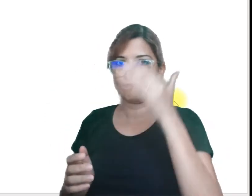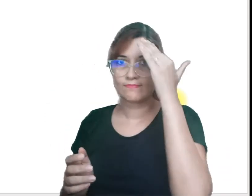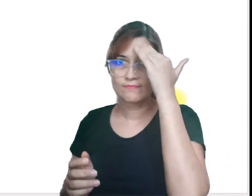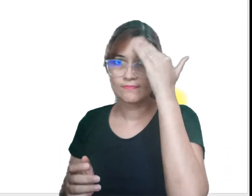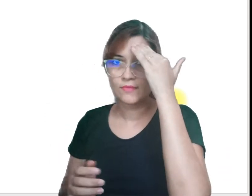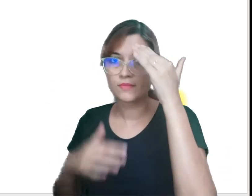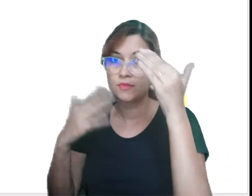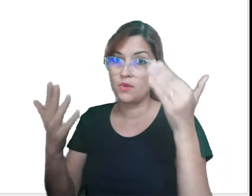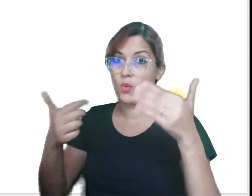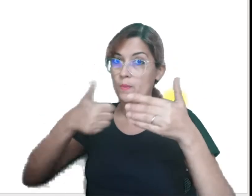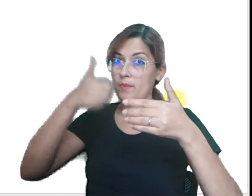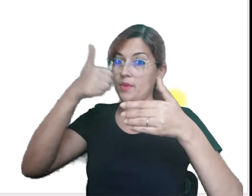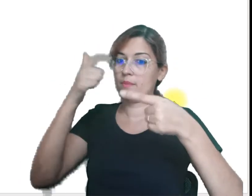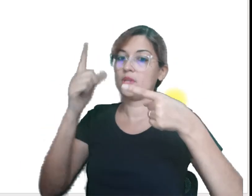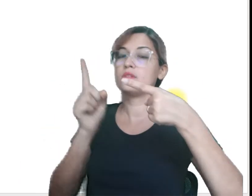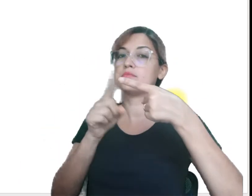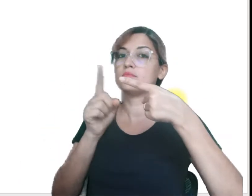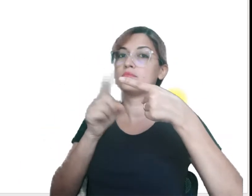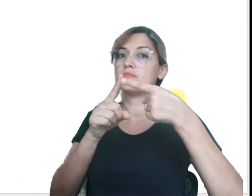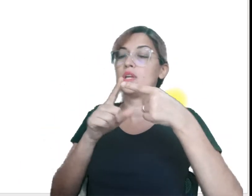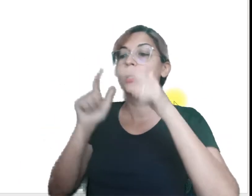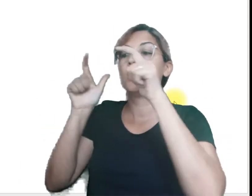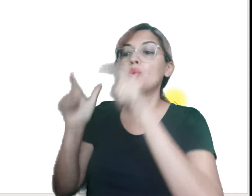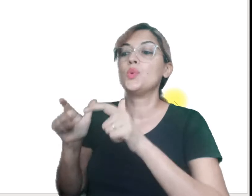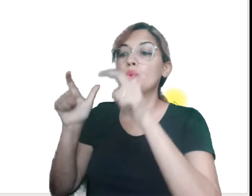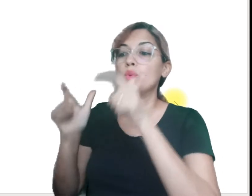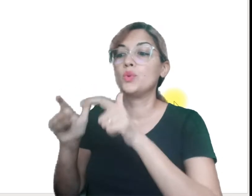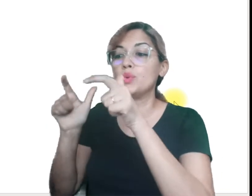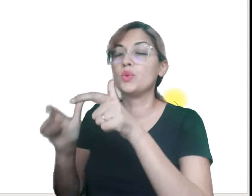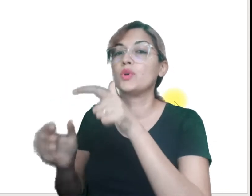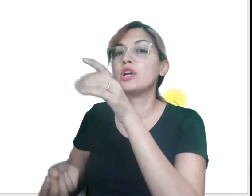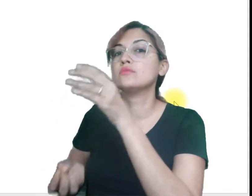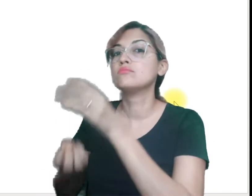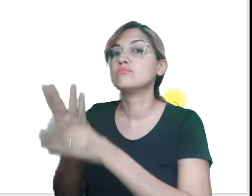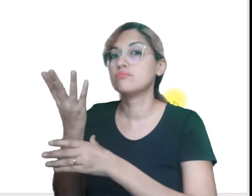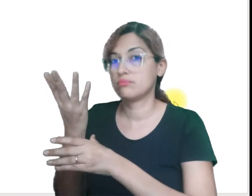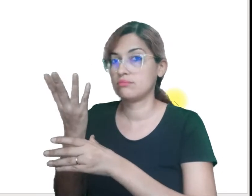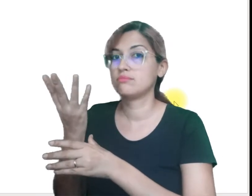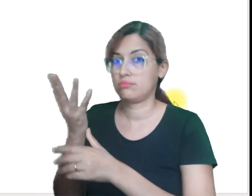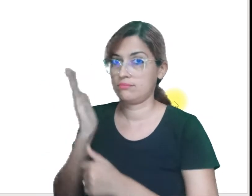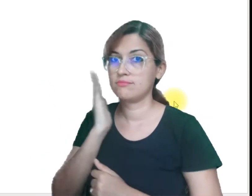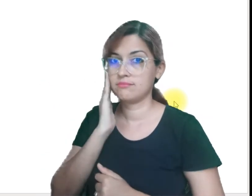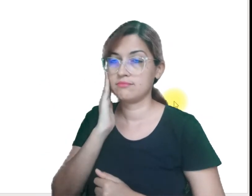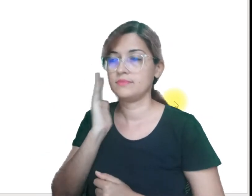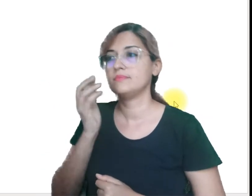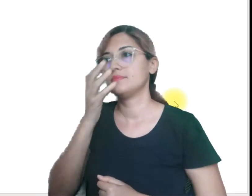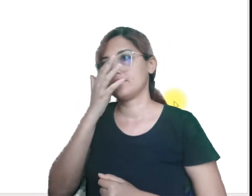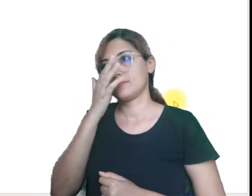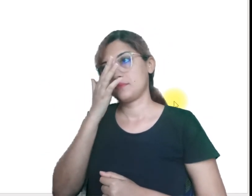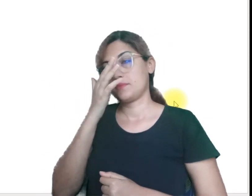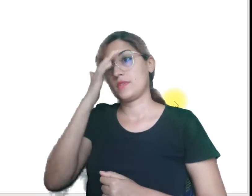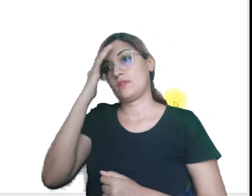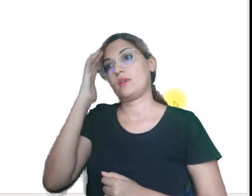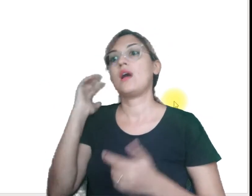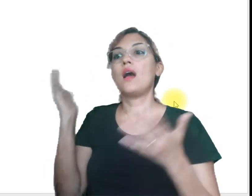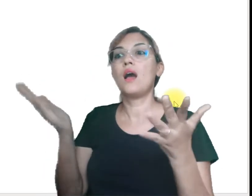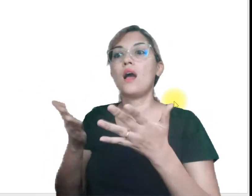Então, esse foi o primeiro significado. A preposição de é usada para representar a origem